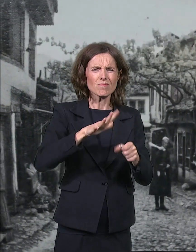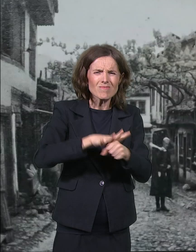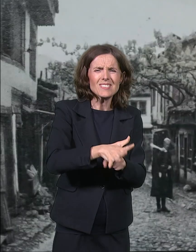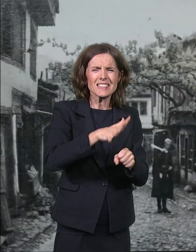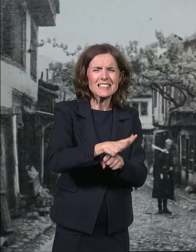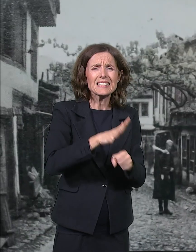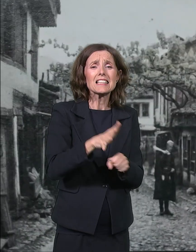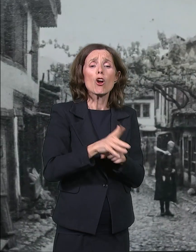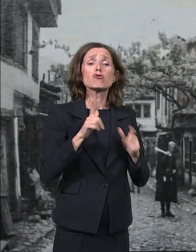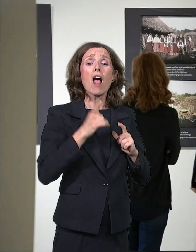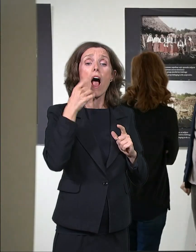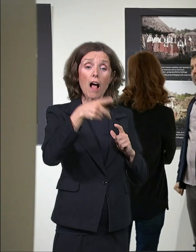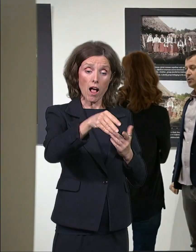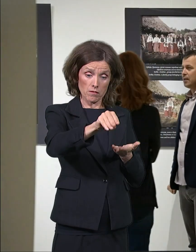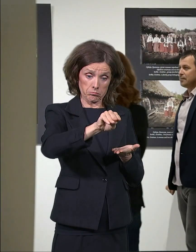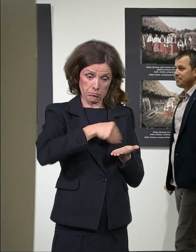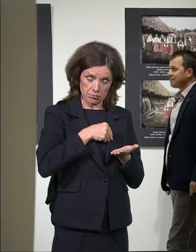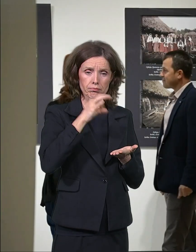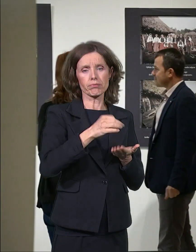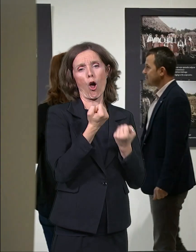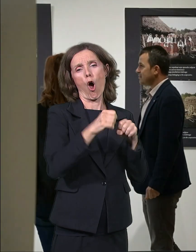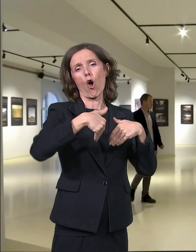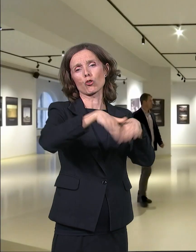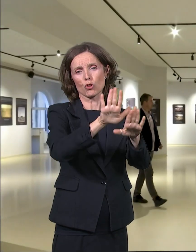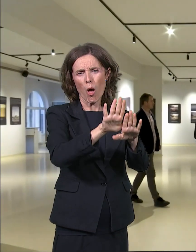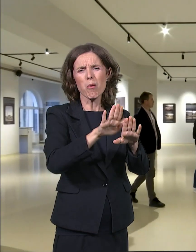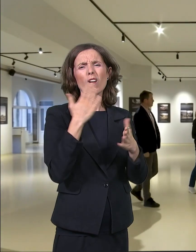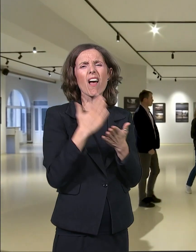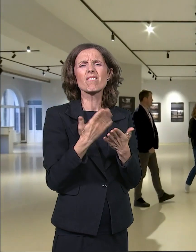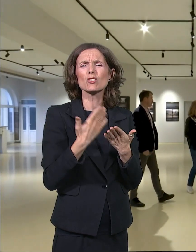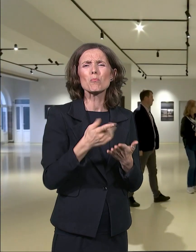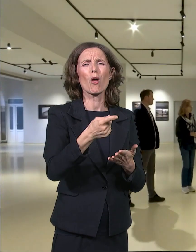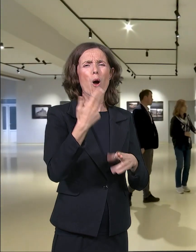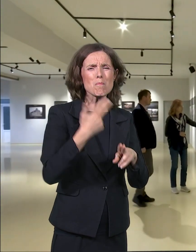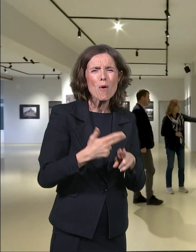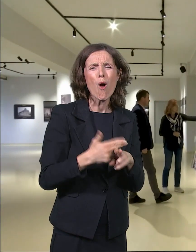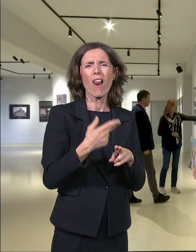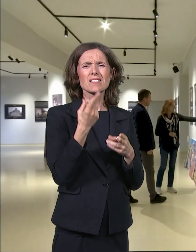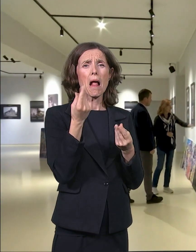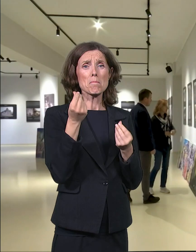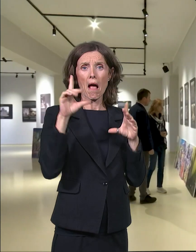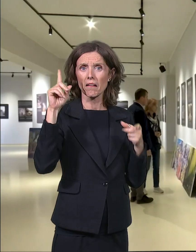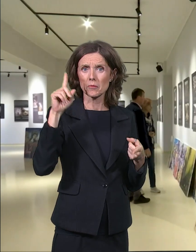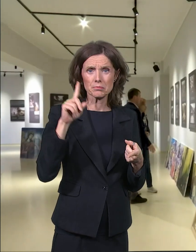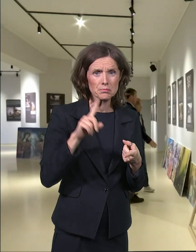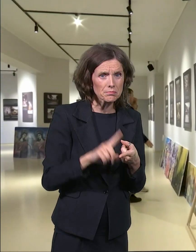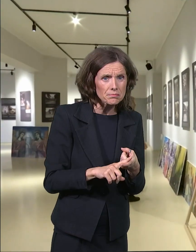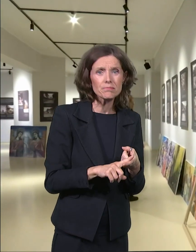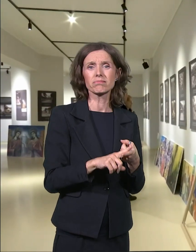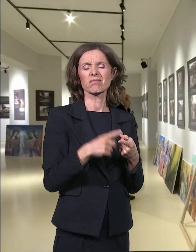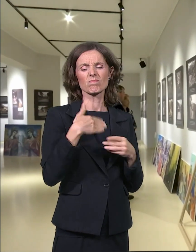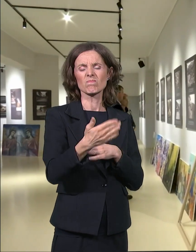ogromnog otkupa. Ubrzo je oboleo i već finansijski iscrpljen preminuo, ostavivši svoju decu bez ikakvih